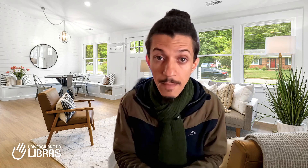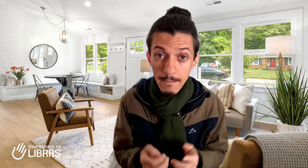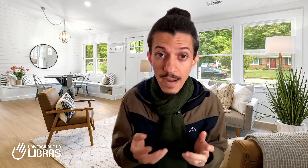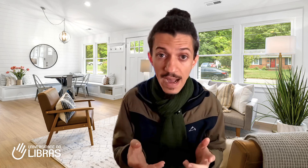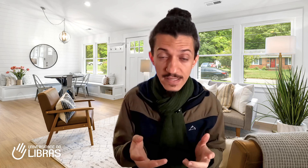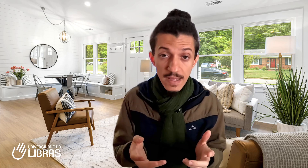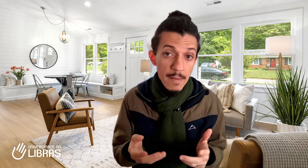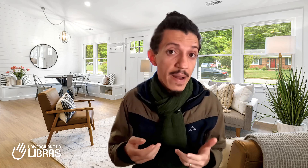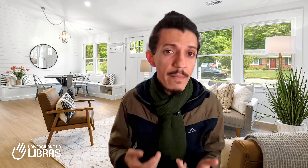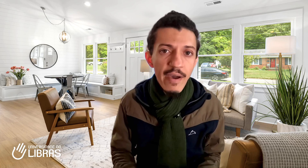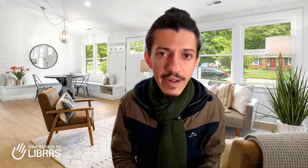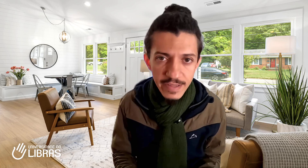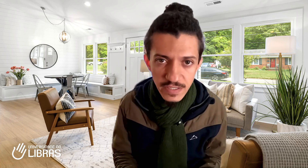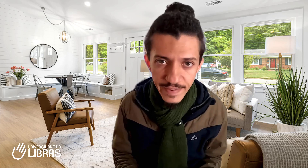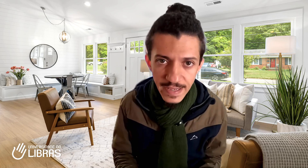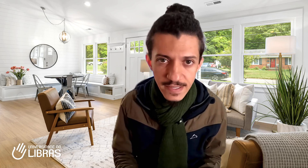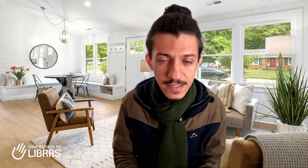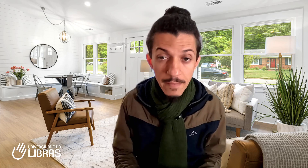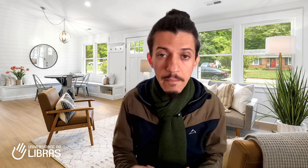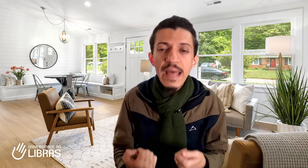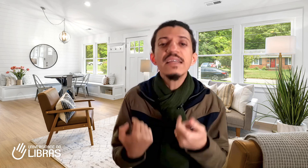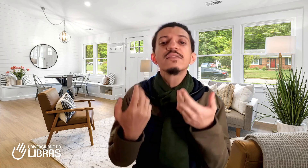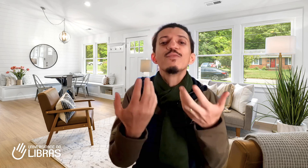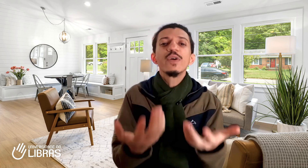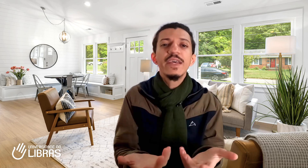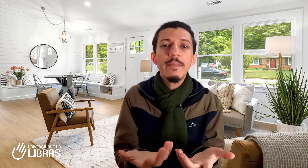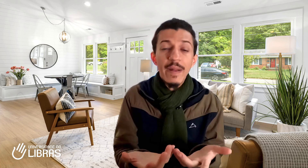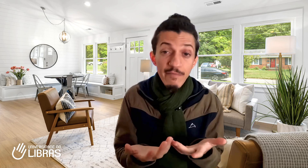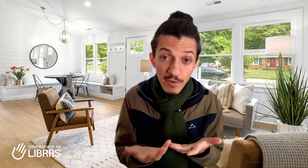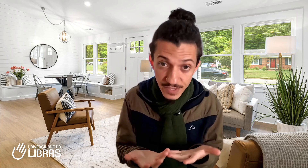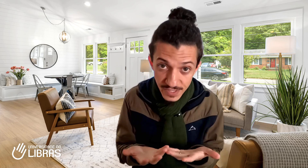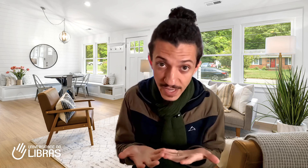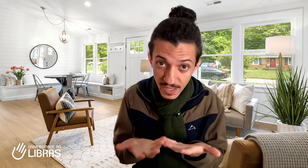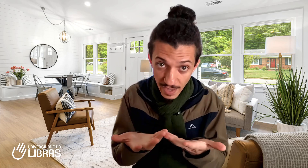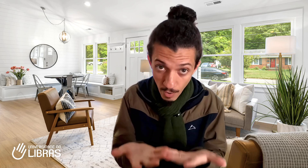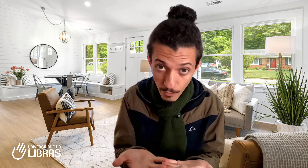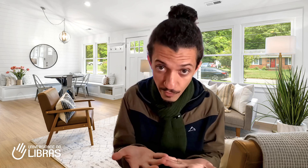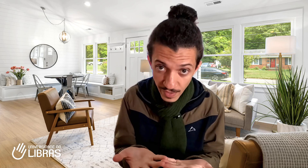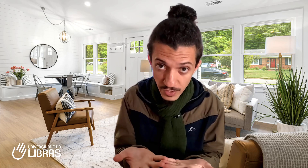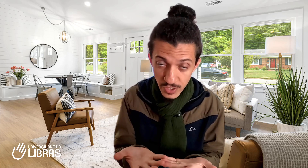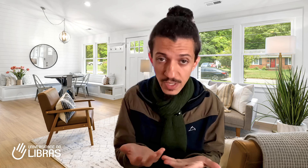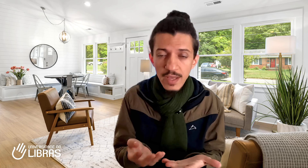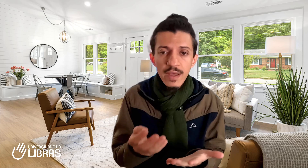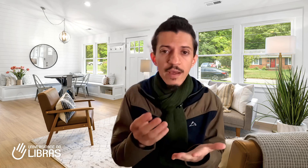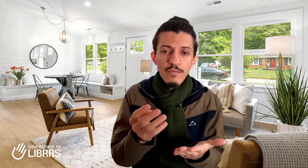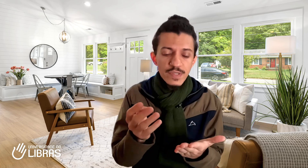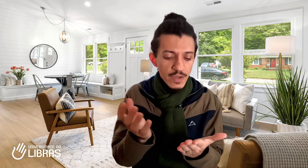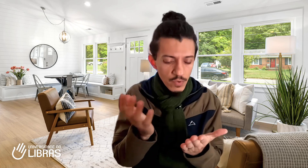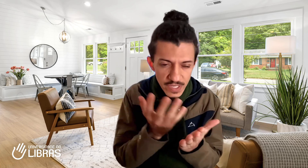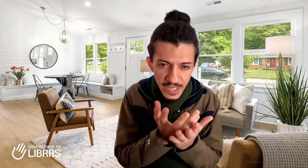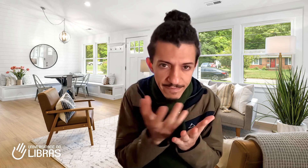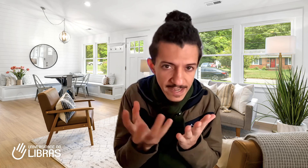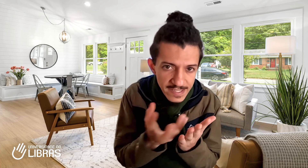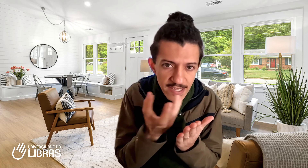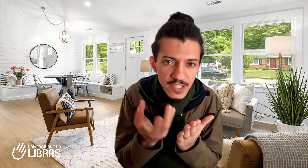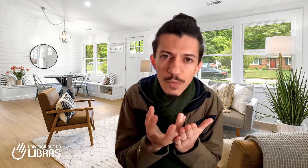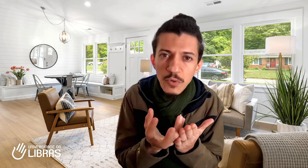Mas, para a maioria das vezes, mesmo que para você, que é ouvinte, você consiga fazer esse tipo de